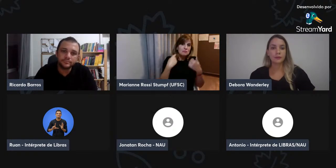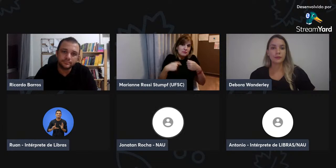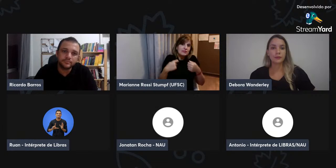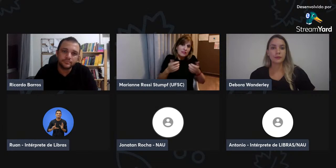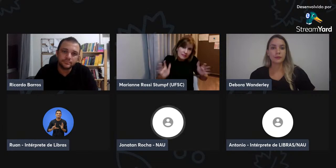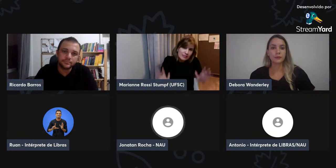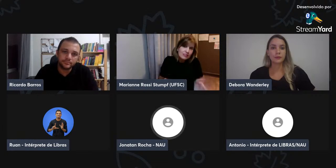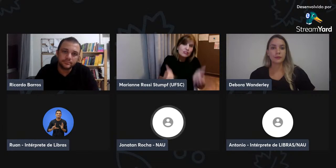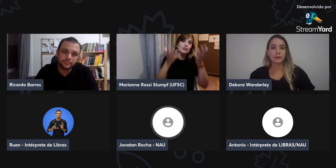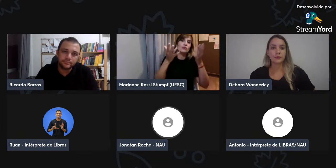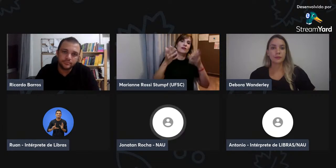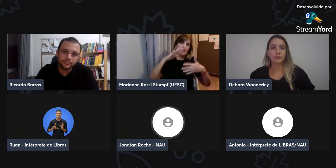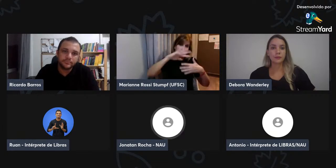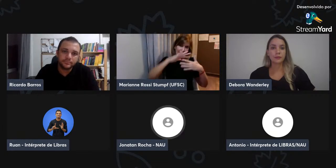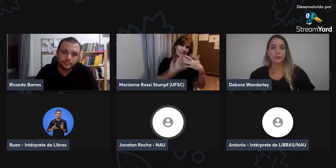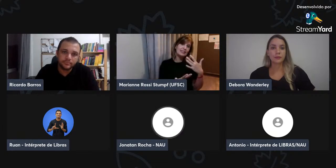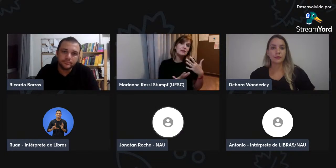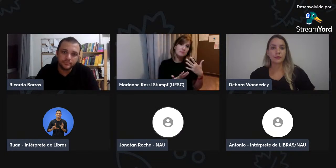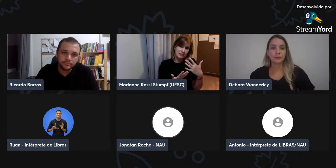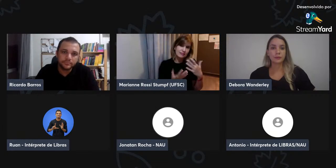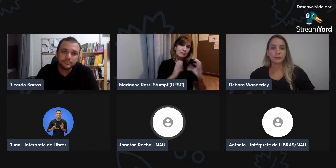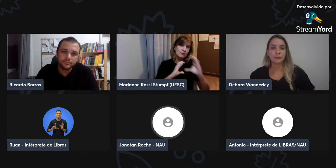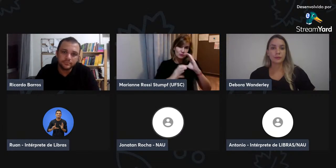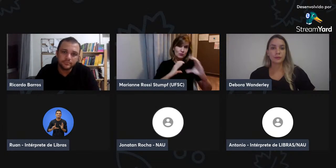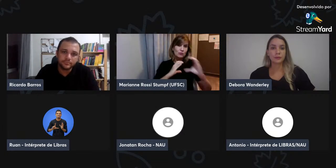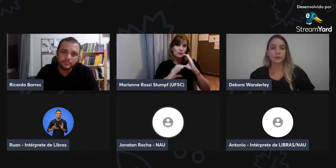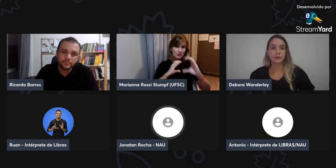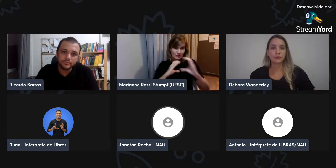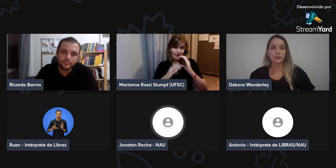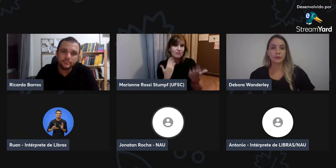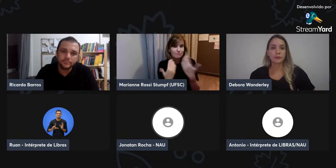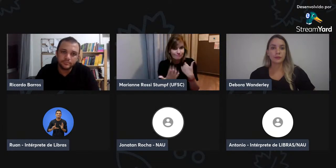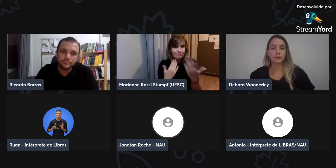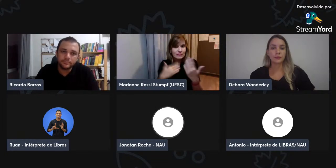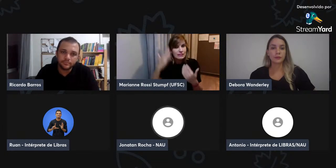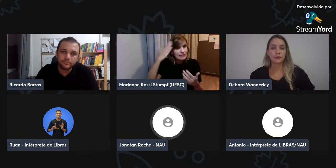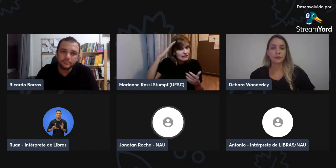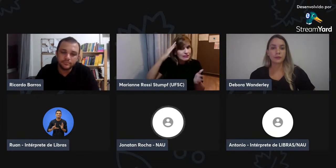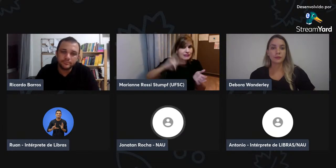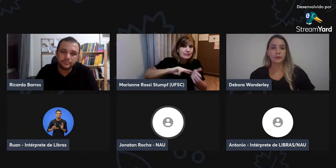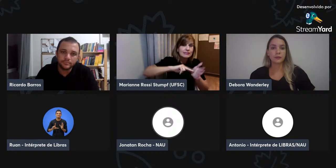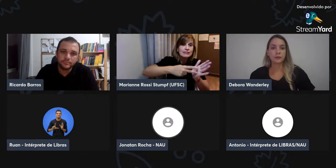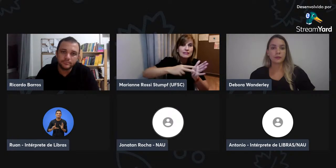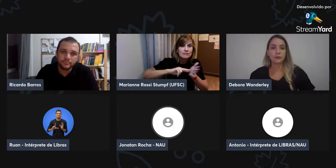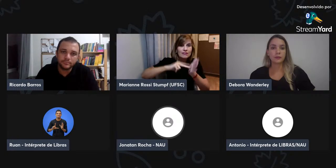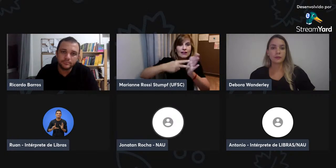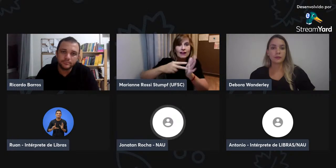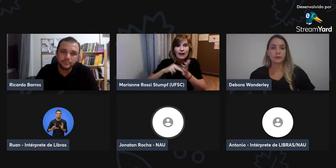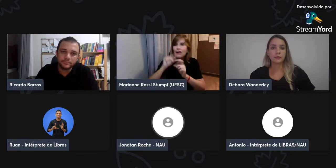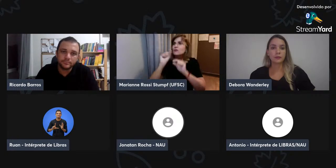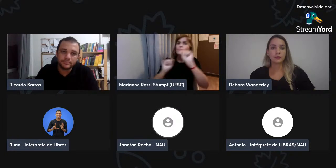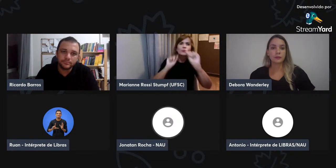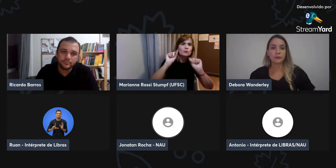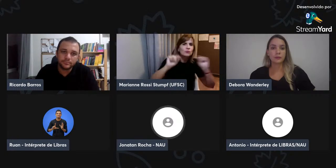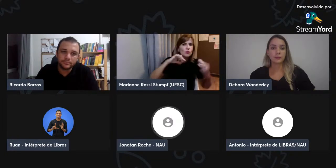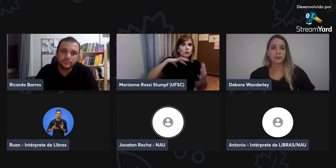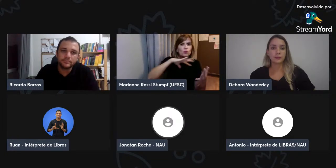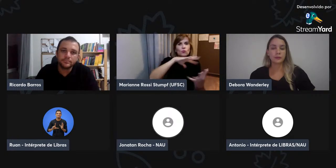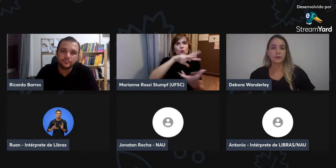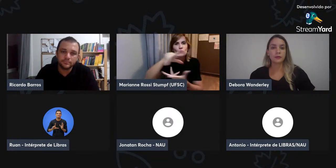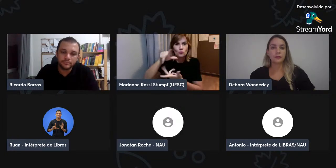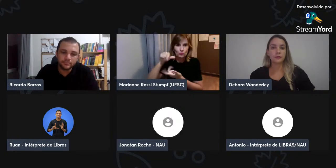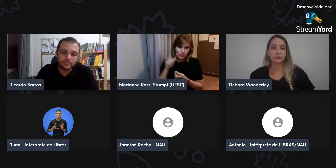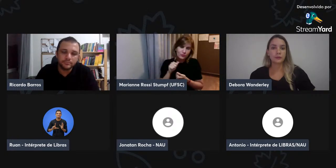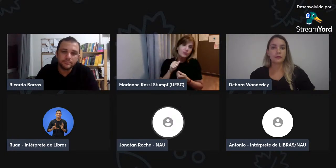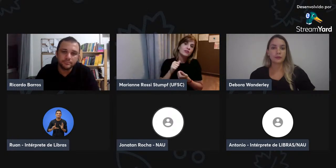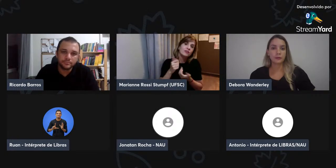tem que usar a língua de sinais, incentivar o uso da língua de sinais para facilitar a comunicação importante dentro da família,